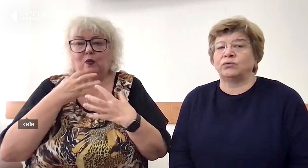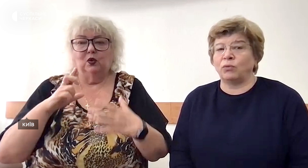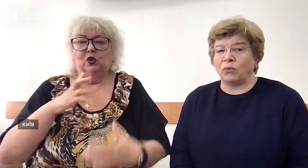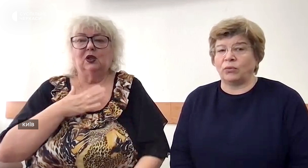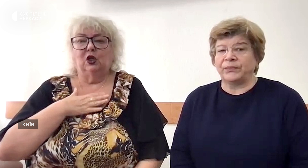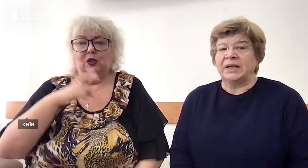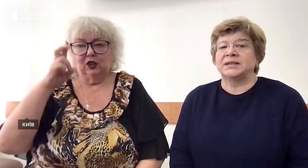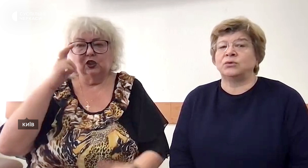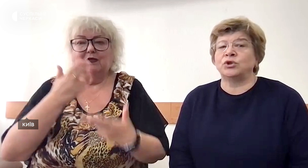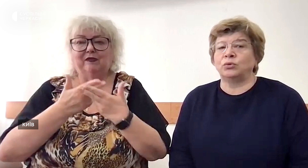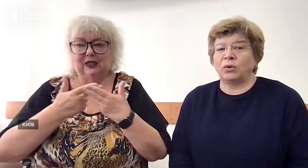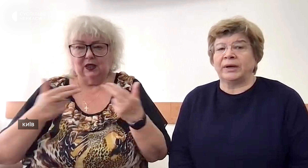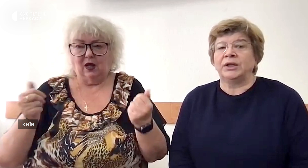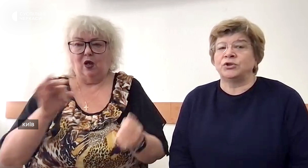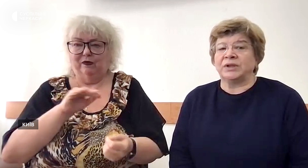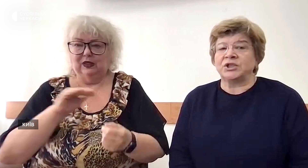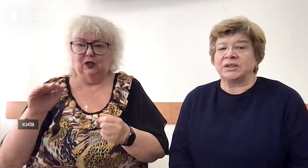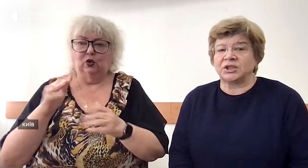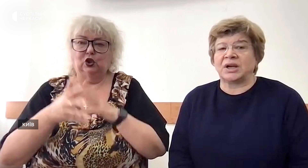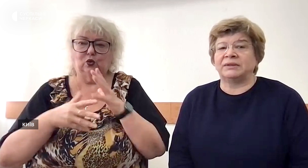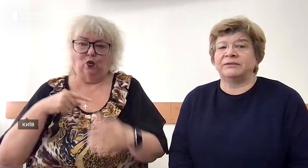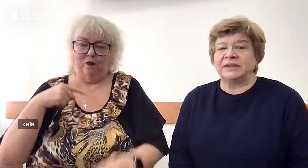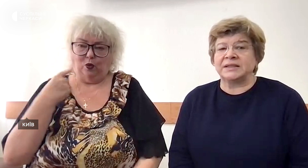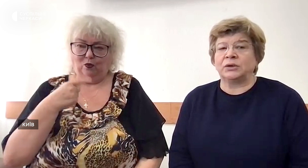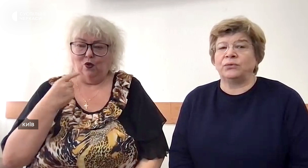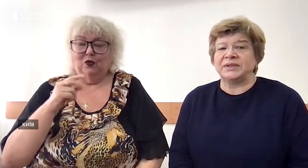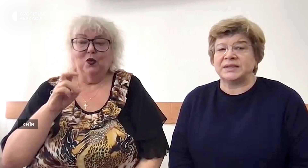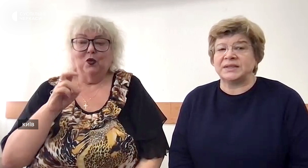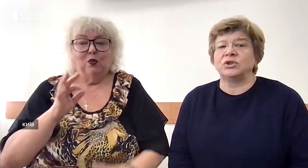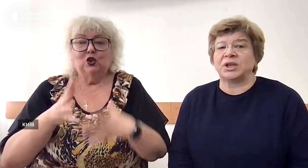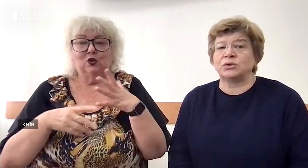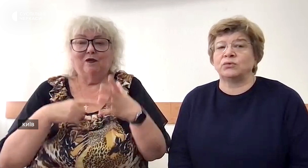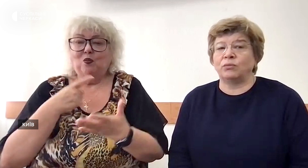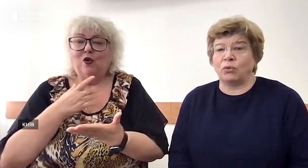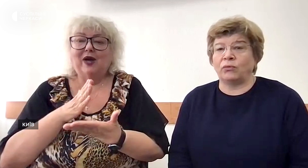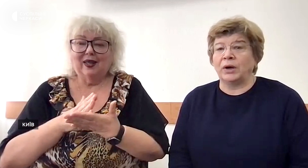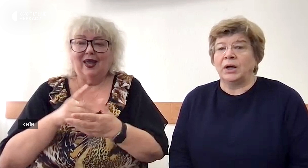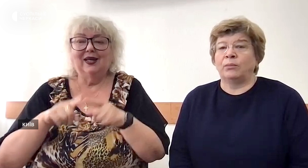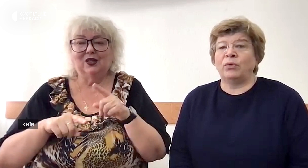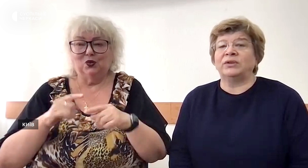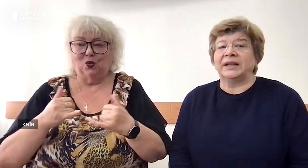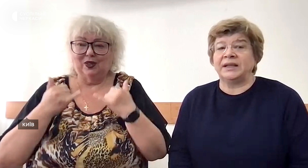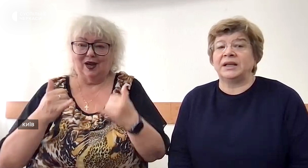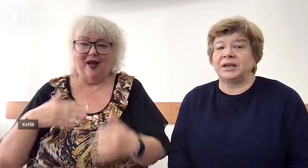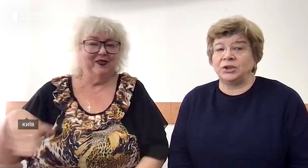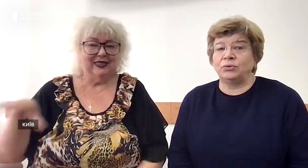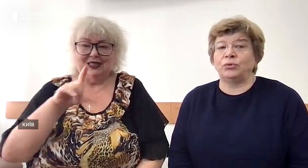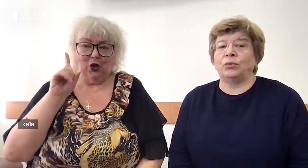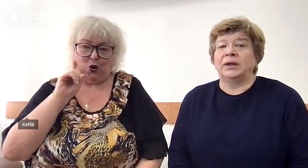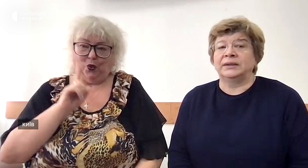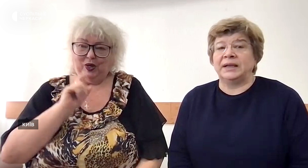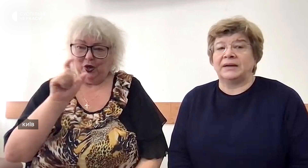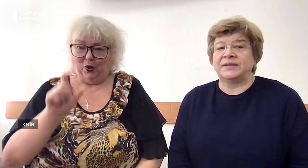про жестову мову. Це дуже добре, що наша держава визнала офіційну жестову мову, бо вона є